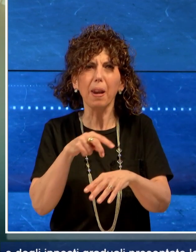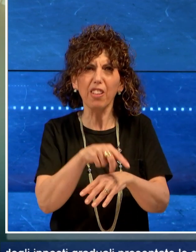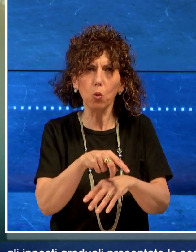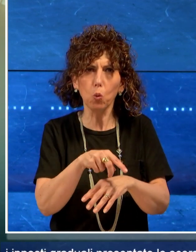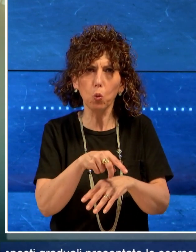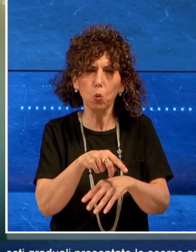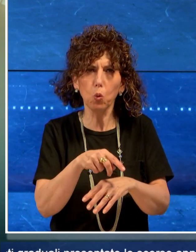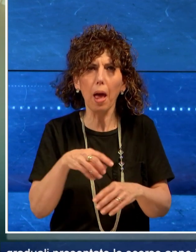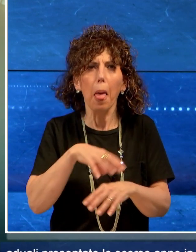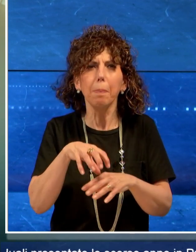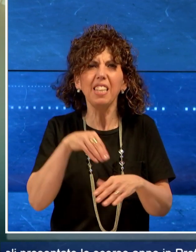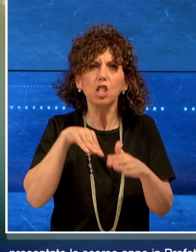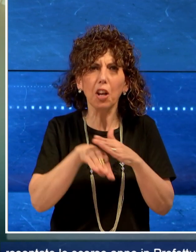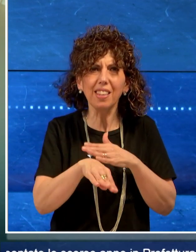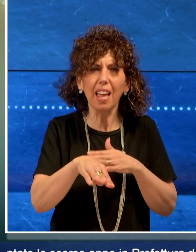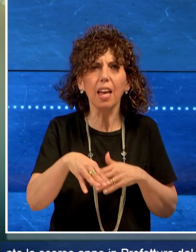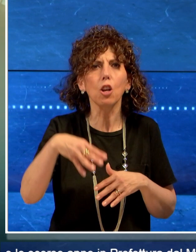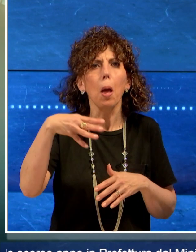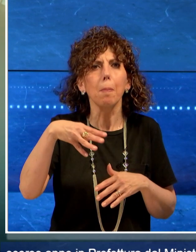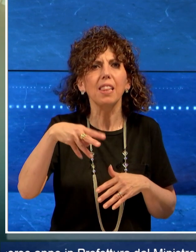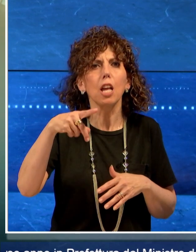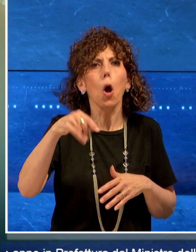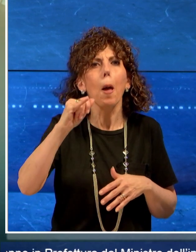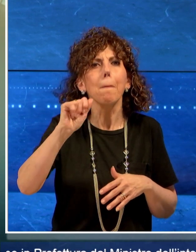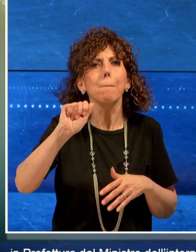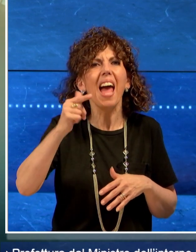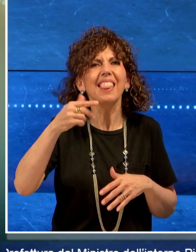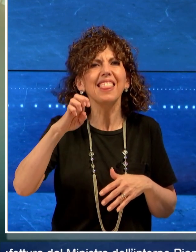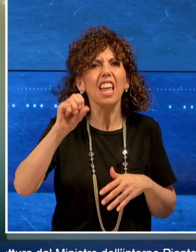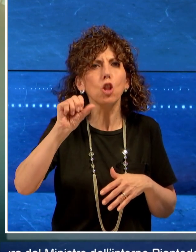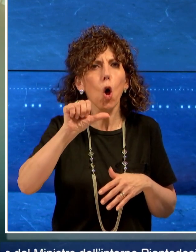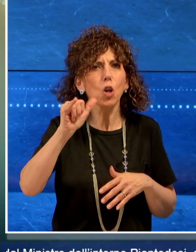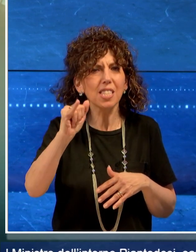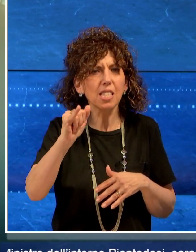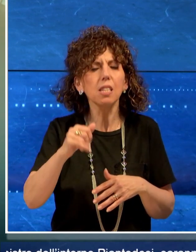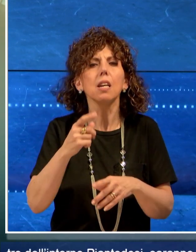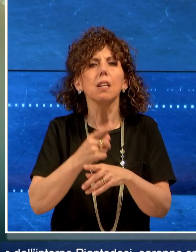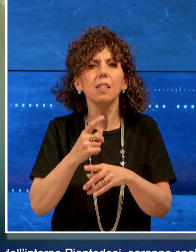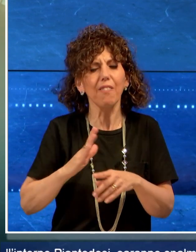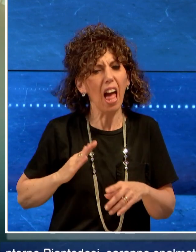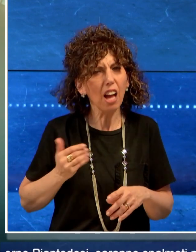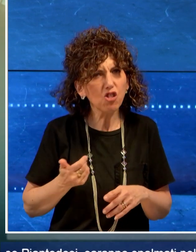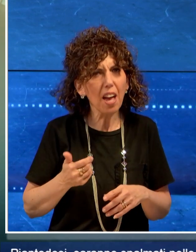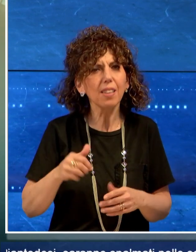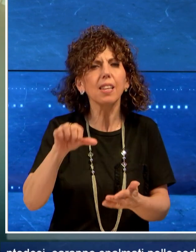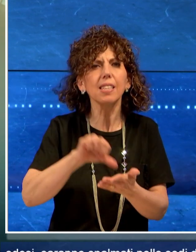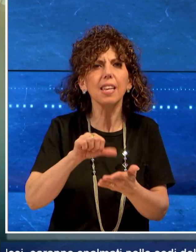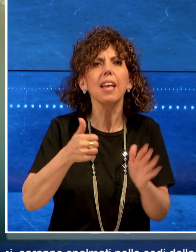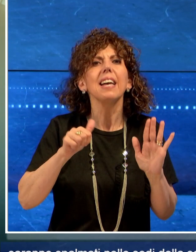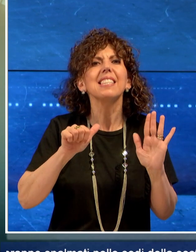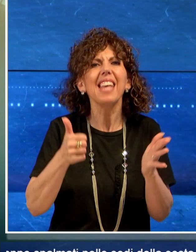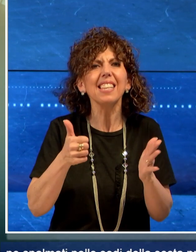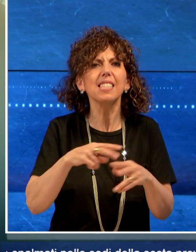Ministro dell'Interno Matteo Piantedosi saranno spalmati nelle sedi della sesta